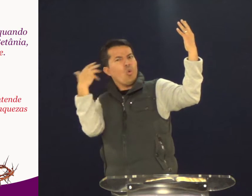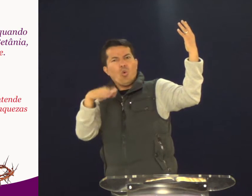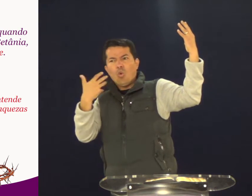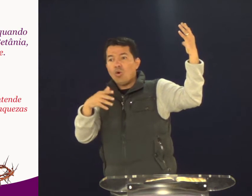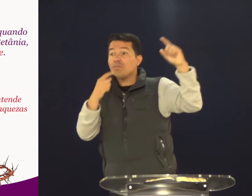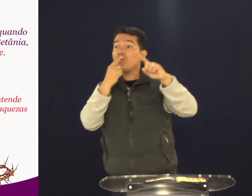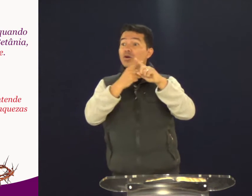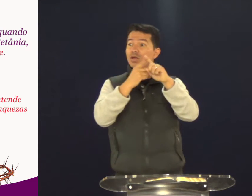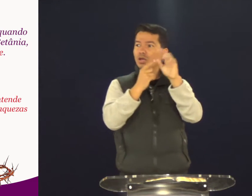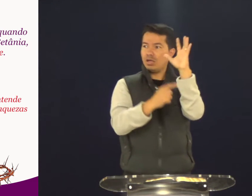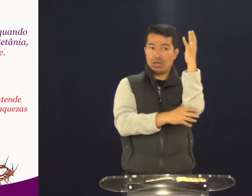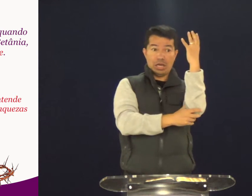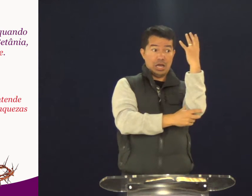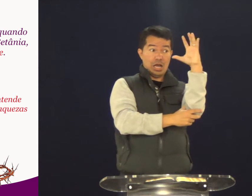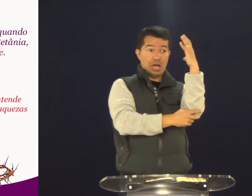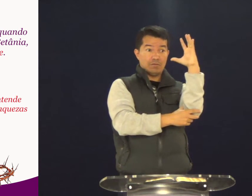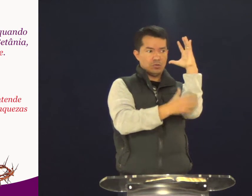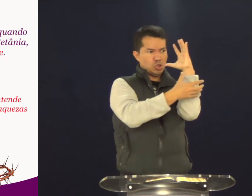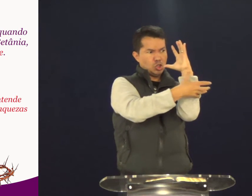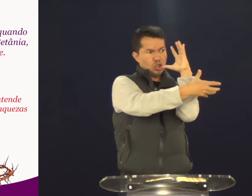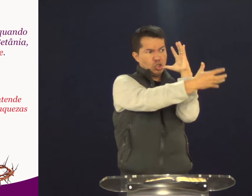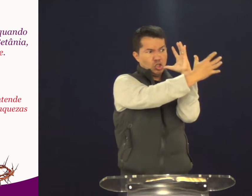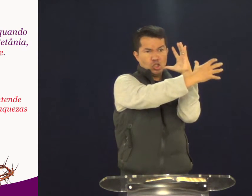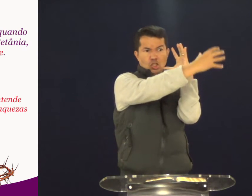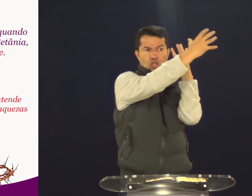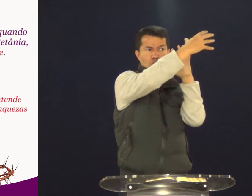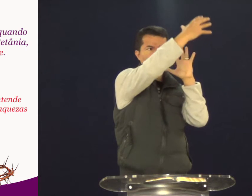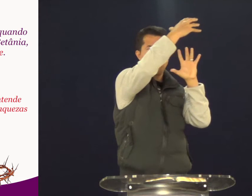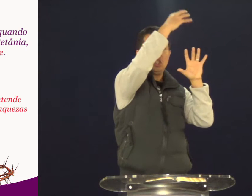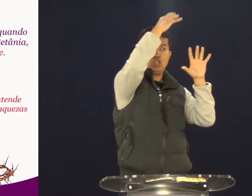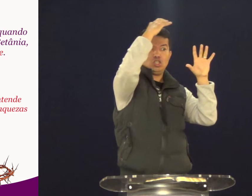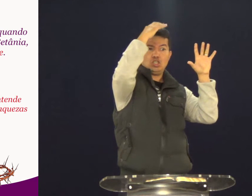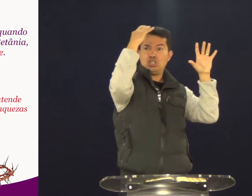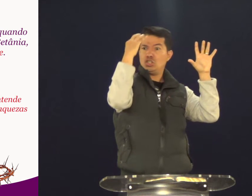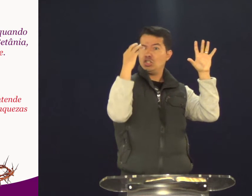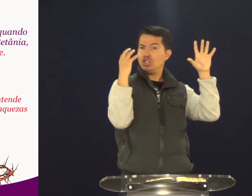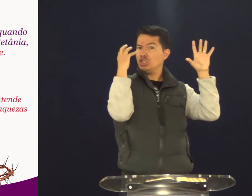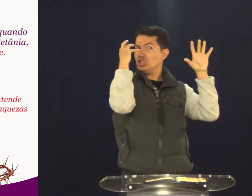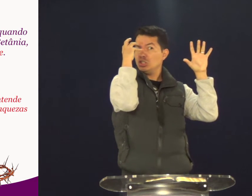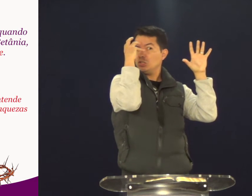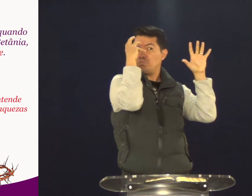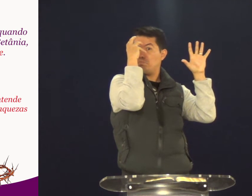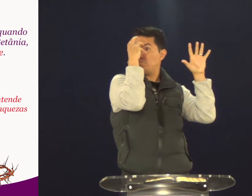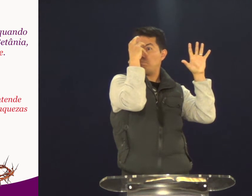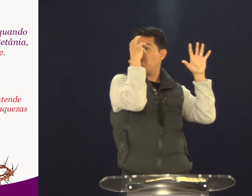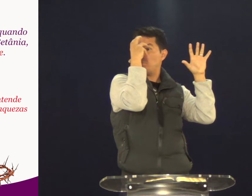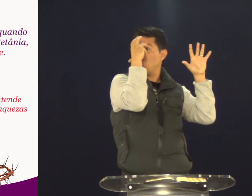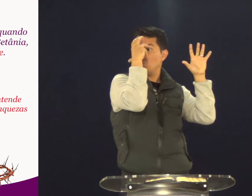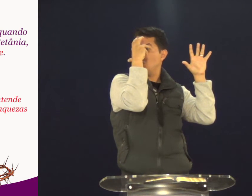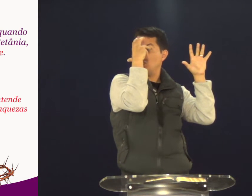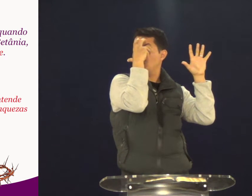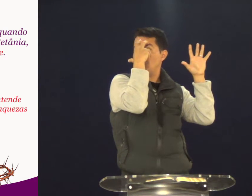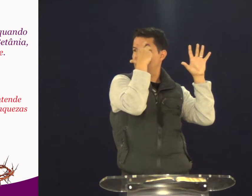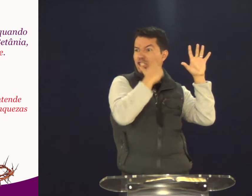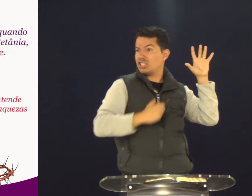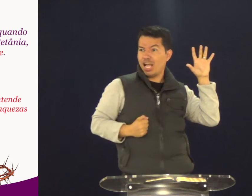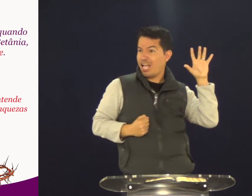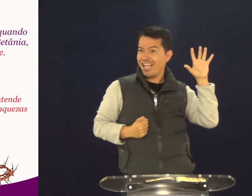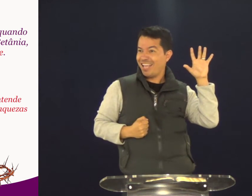Longe Ele viu a figueira. Porque é uma árvore grande. E ela estava cheia de folha. Bonita.